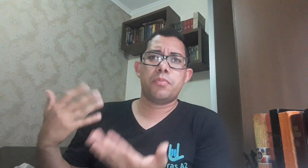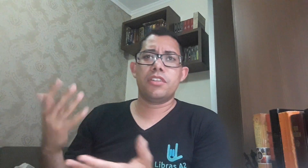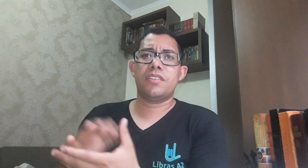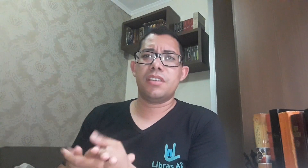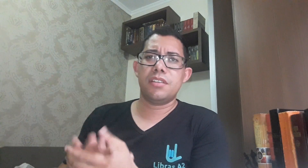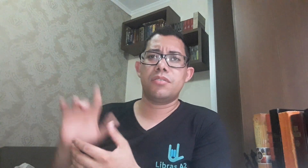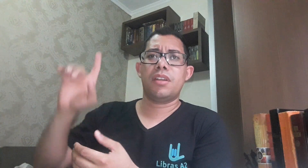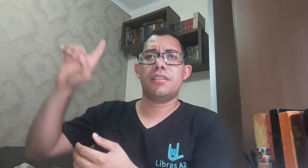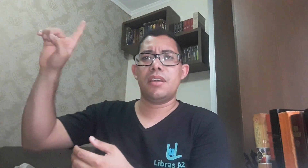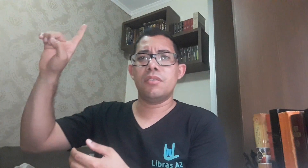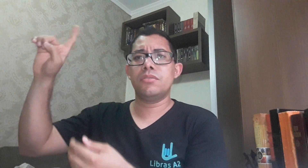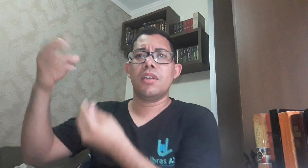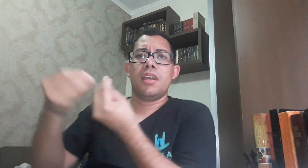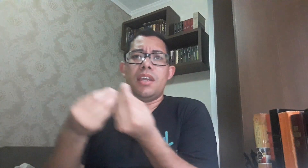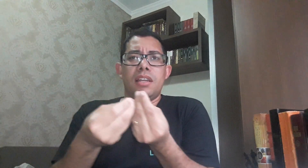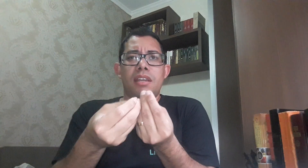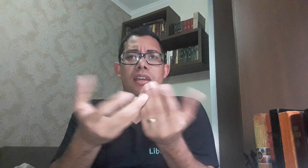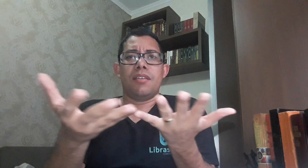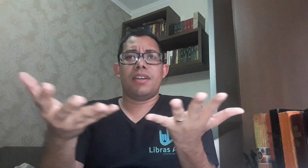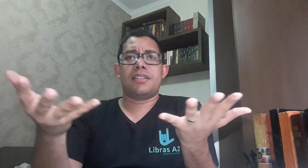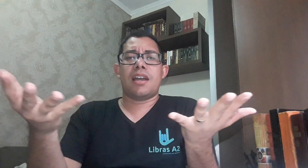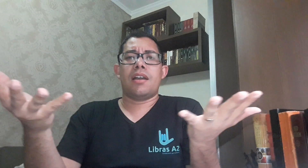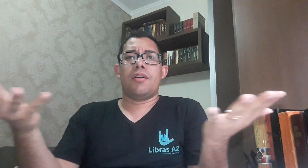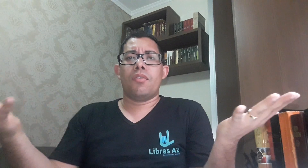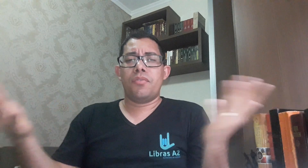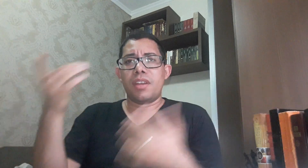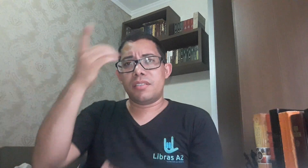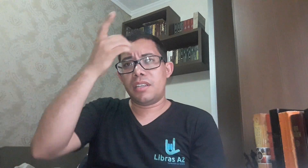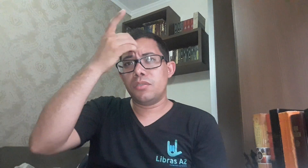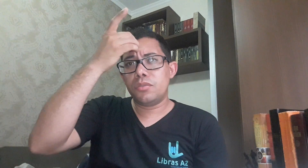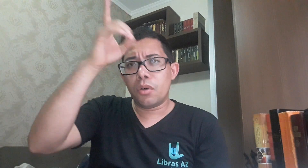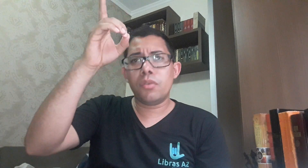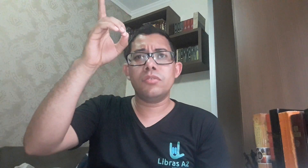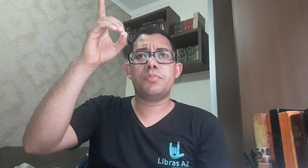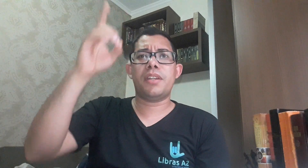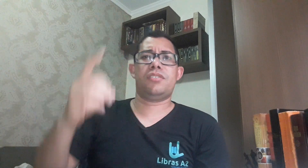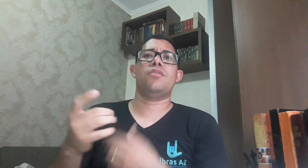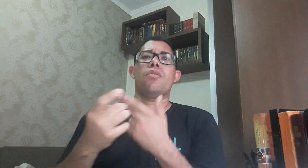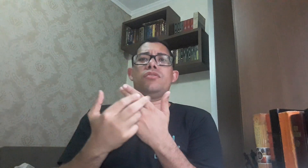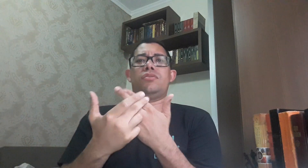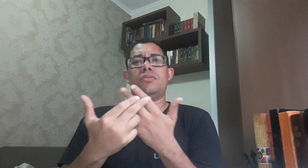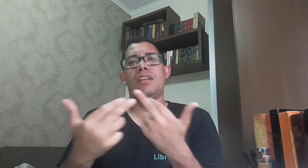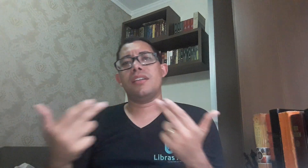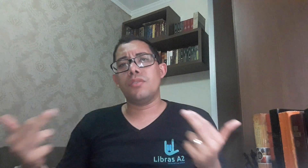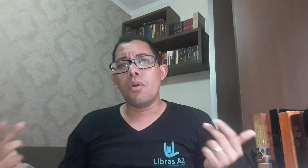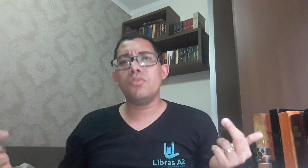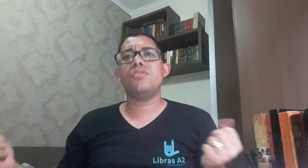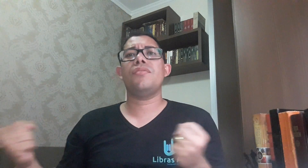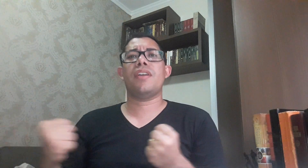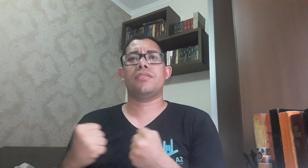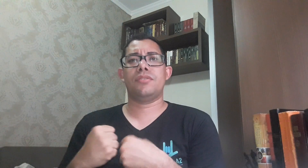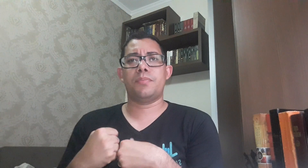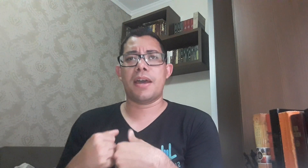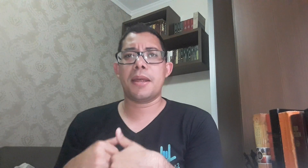pode fazer isso. Olha, Deus, ele vai estar oferecendo dons preciosos, né? Dons diversos para